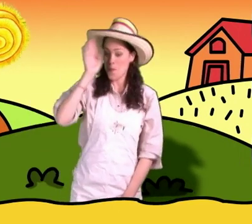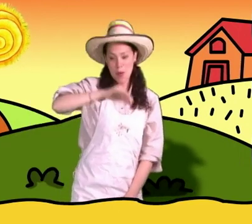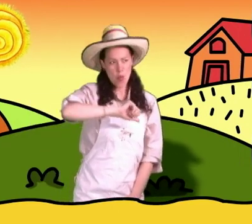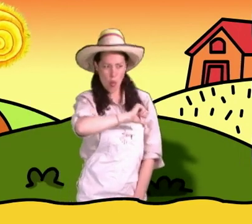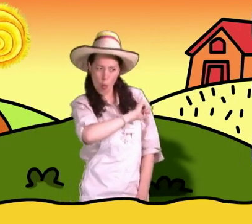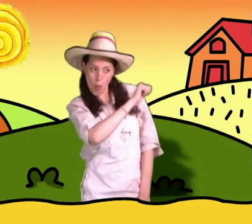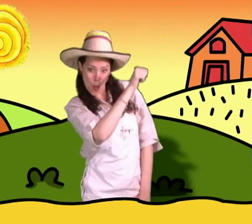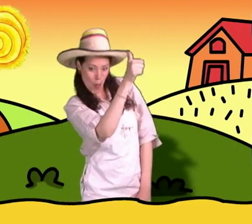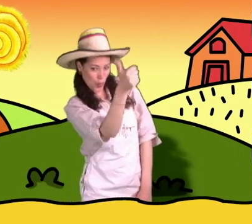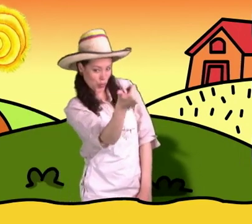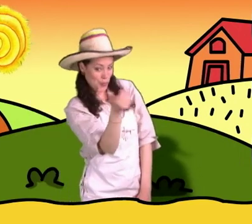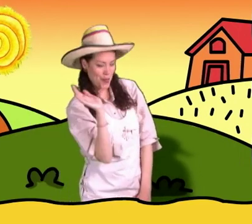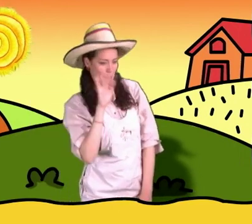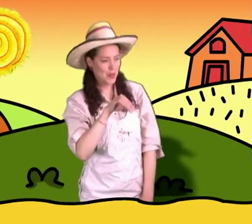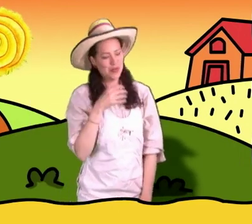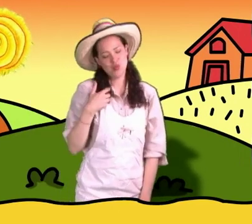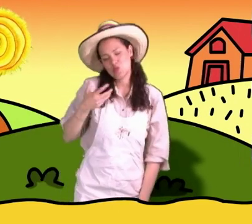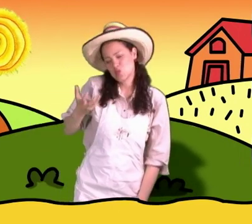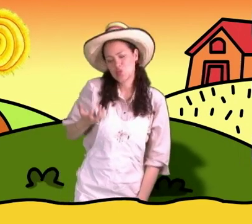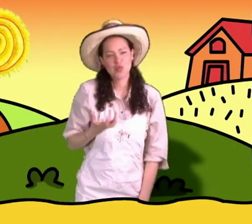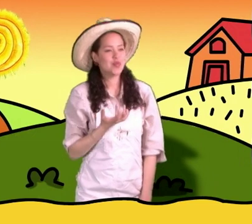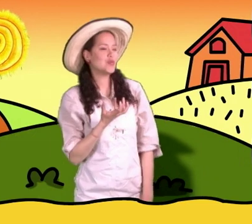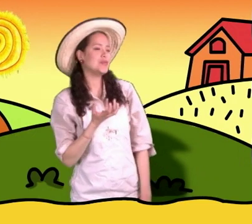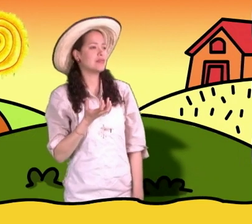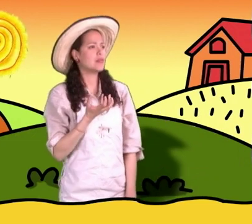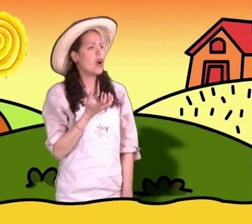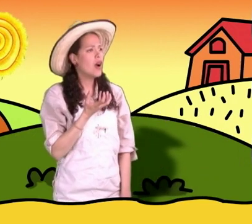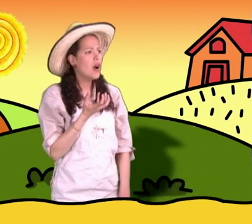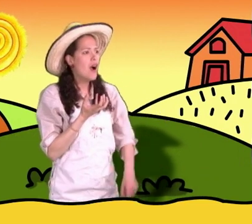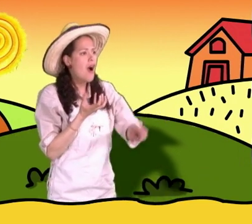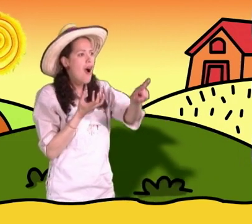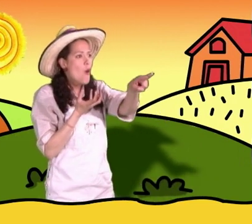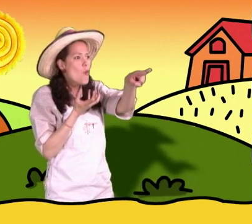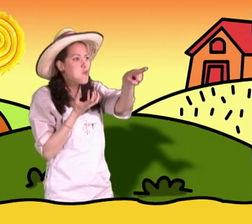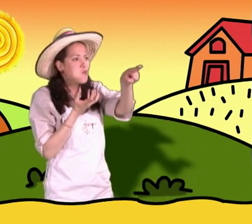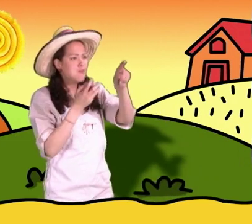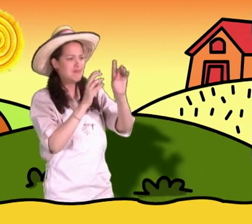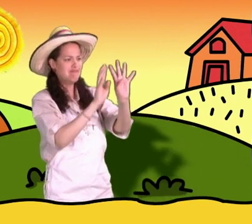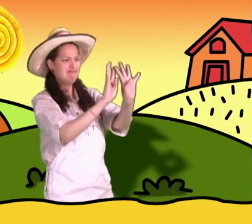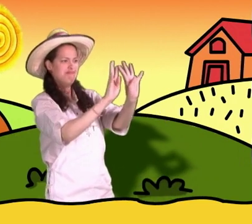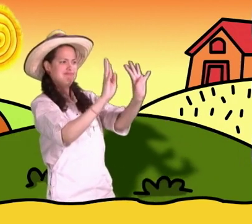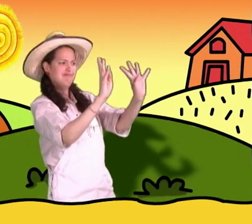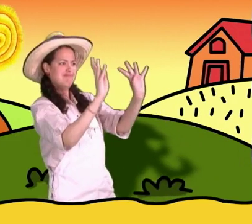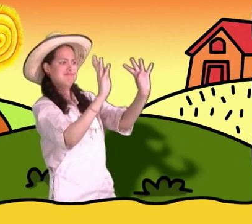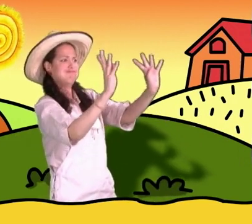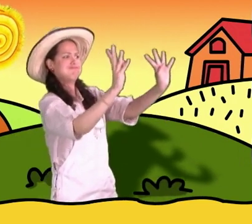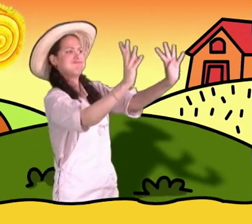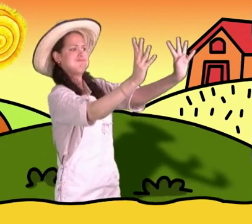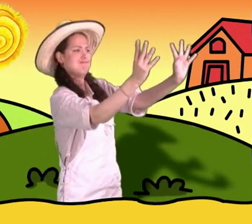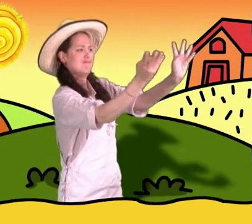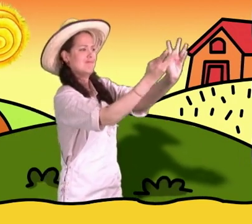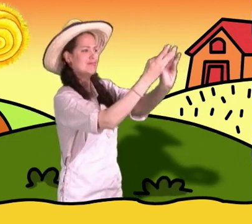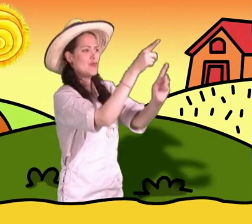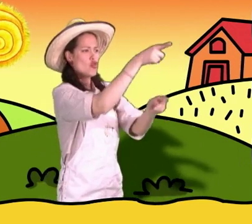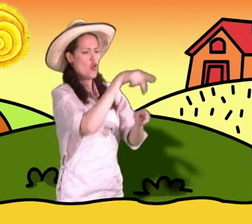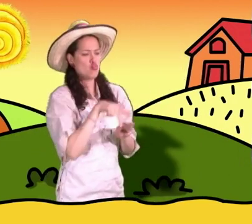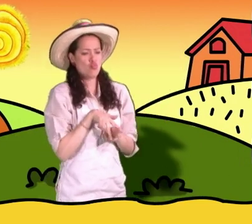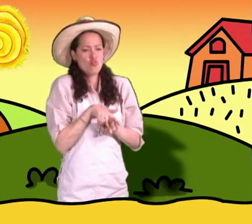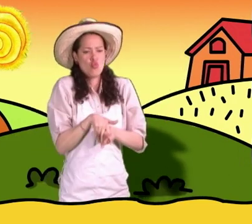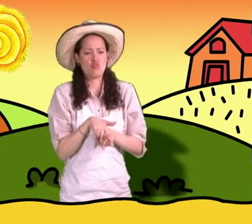lindos. Ahora busquemos otros animales. Ay, miren, allí encontramos